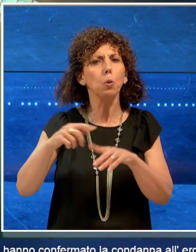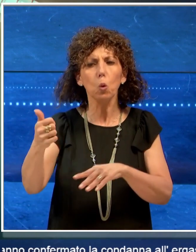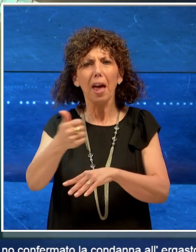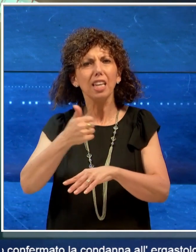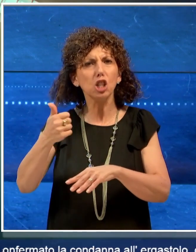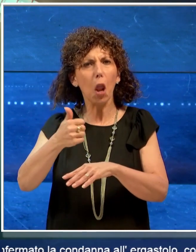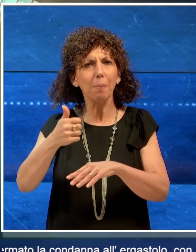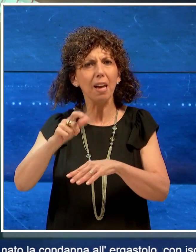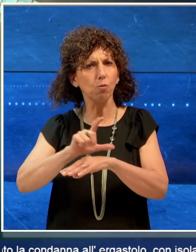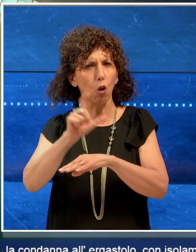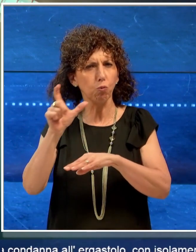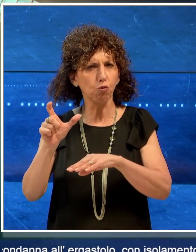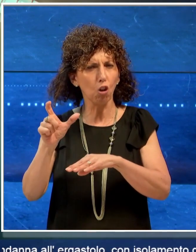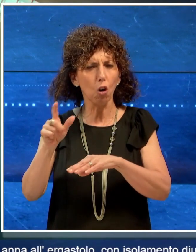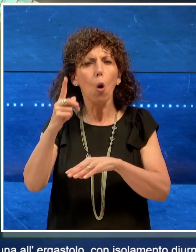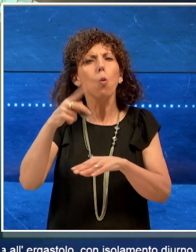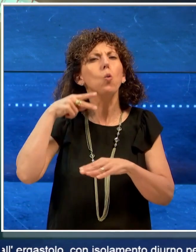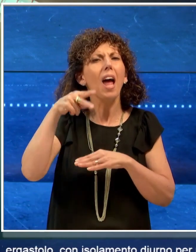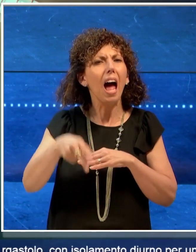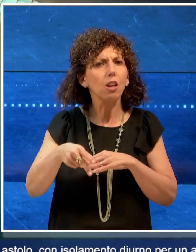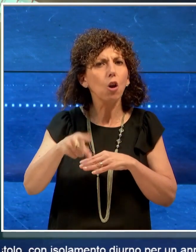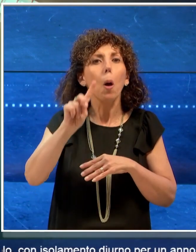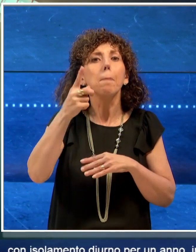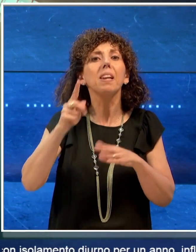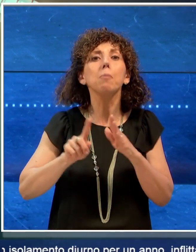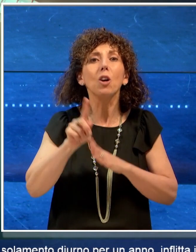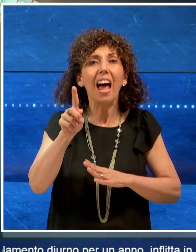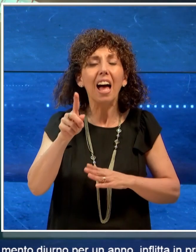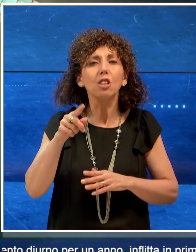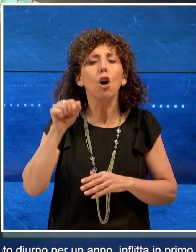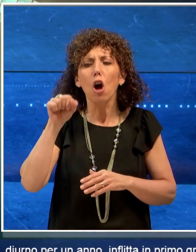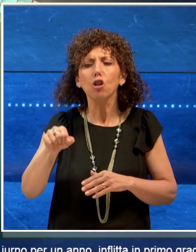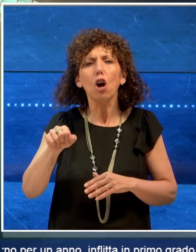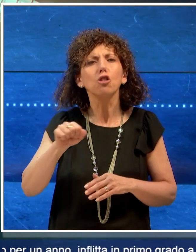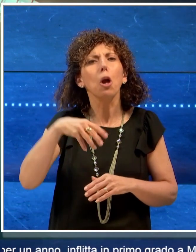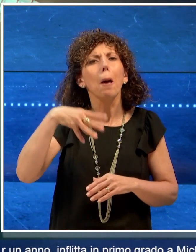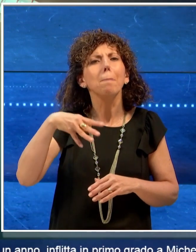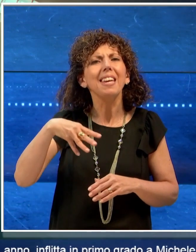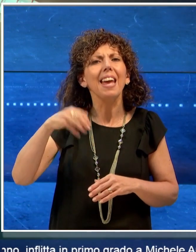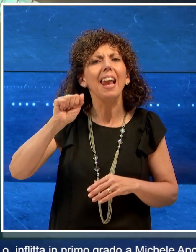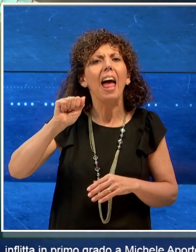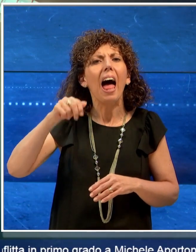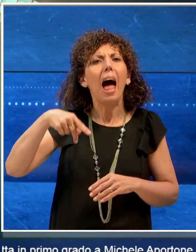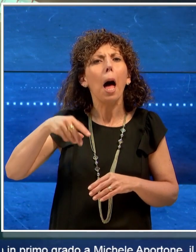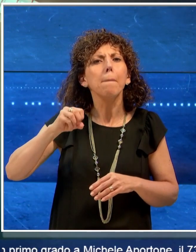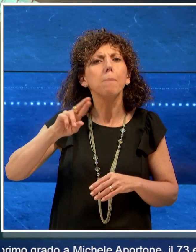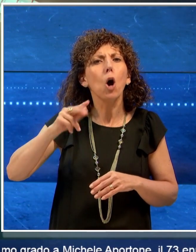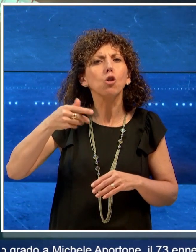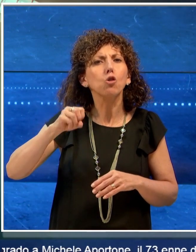diurno per un anno inflitta in primo grado a Michele A. Portone, il